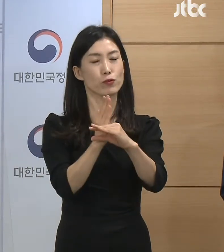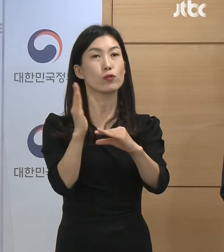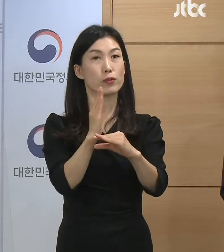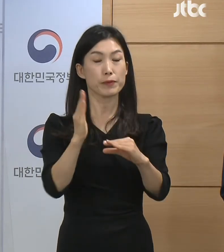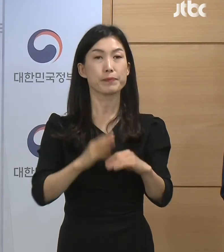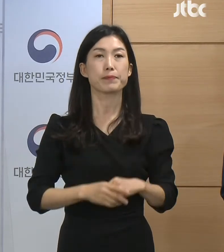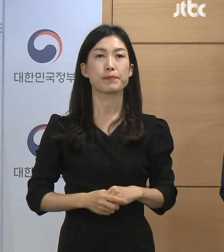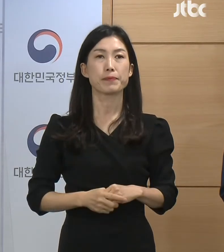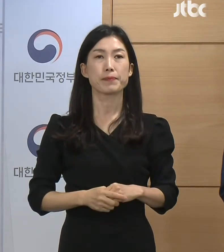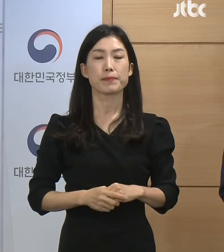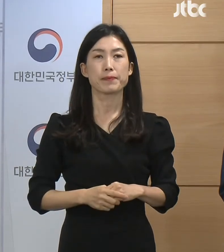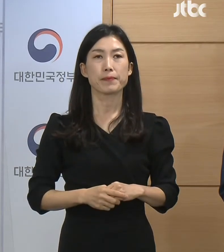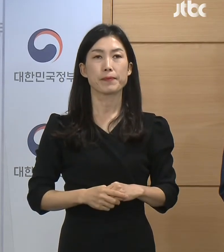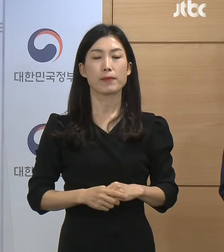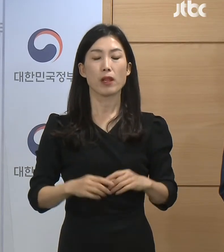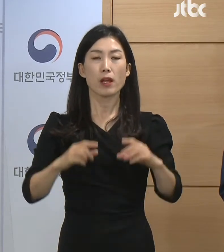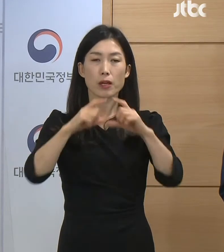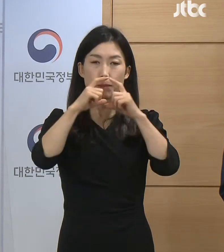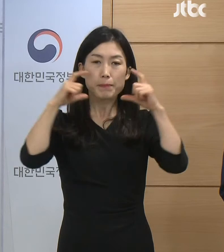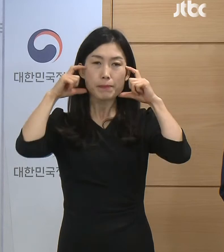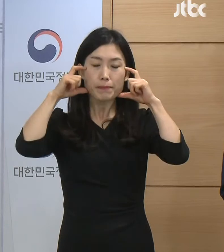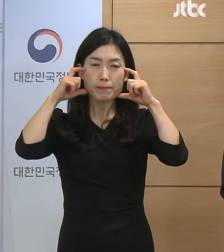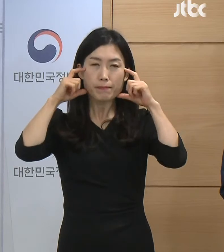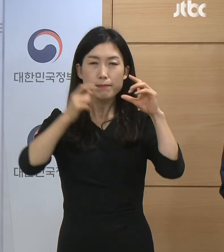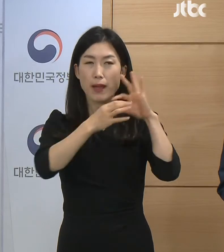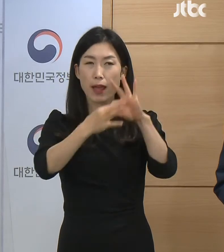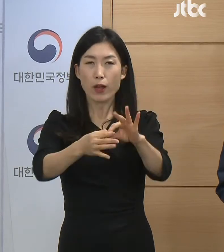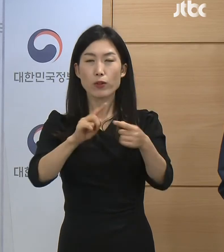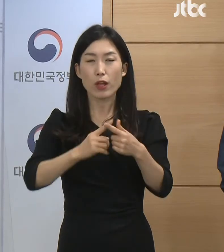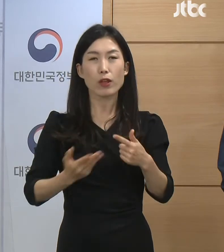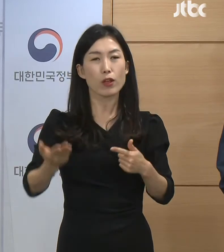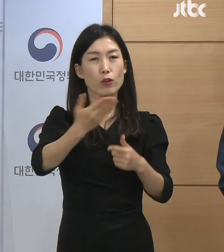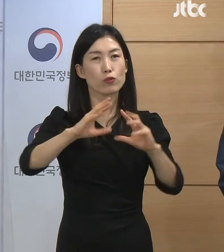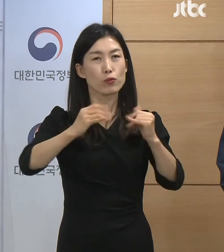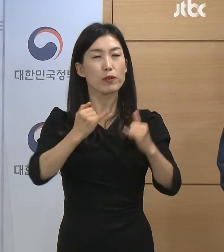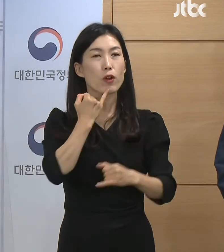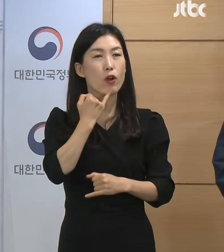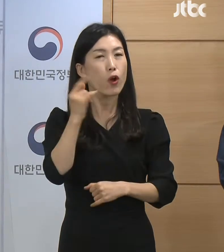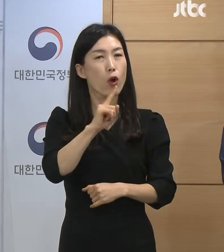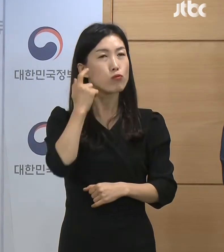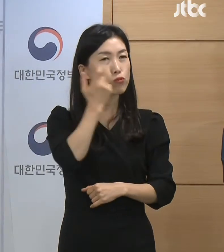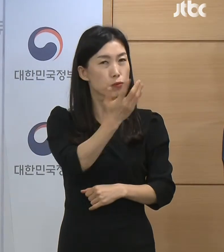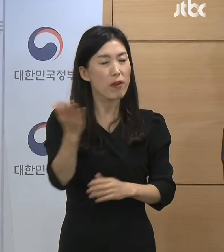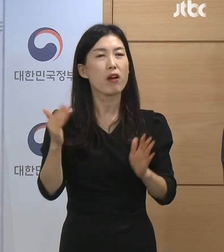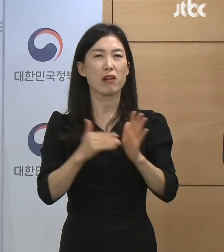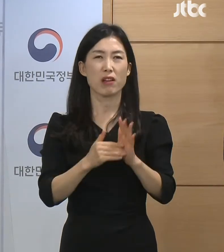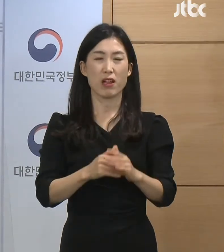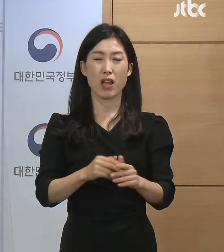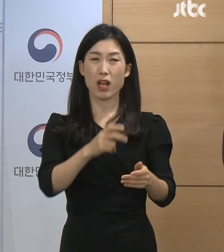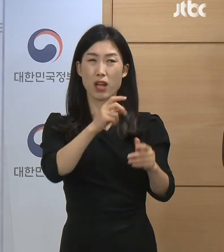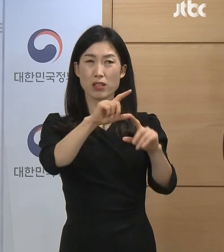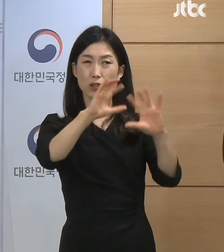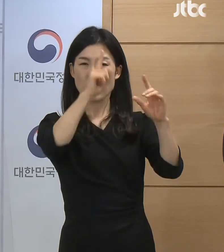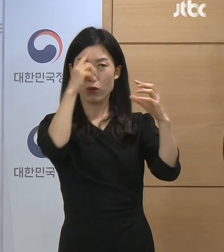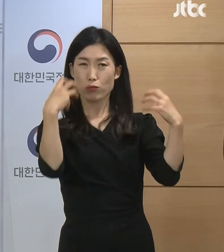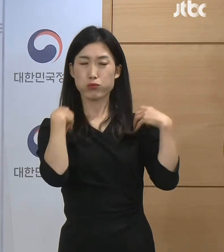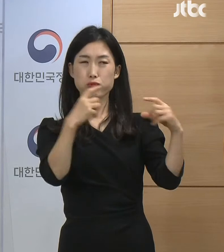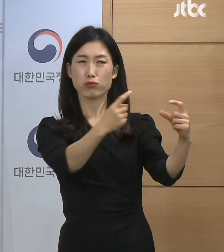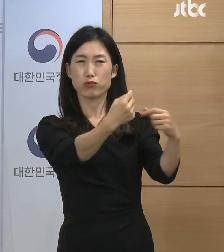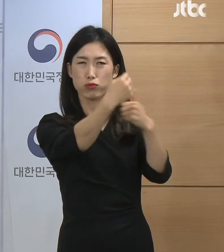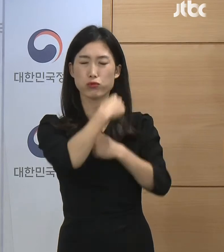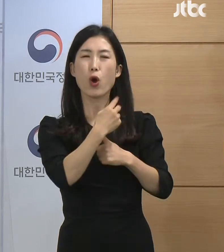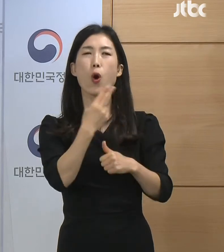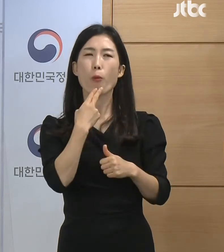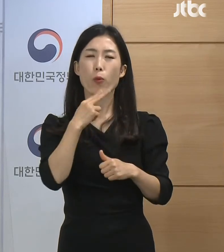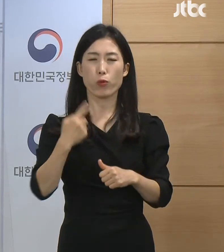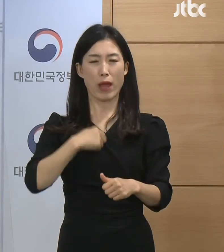마스크 착용에 대한 국민인식 조사 결과는 국가적 규제와 상관없이 계속 착용하겠다는 응답이